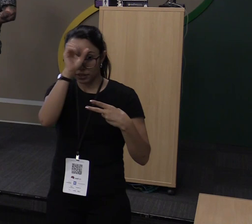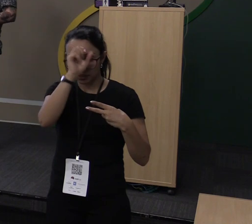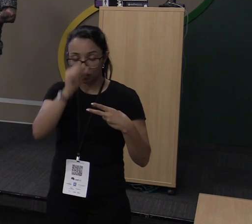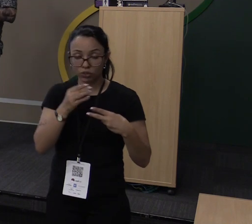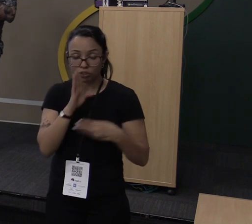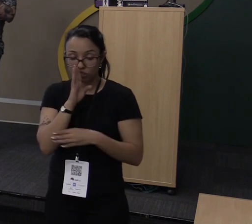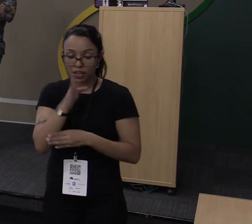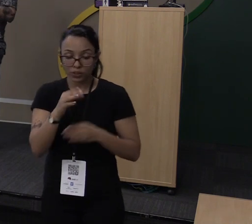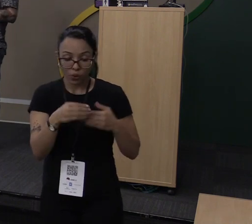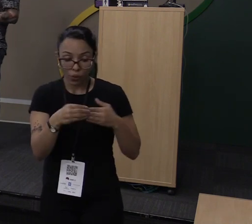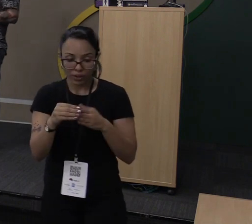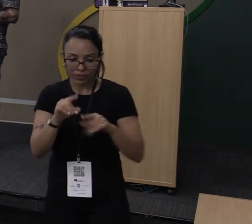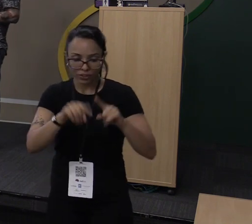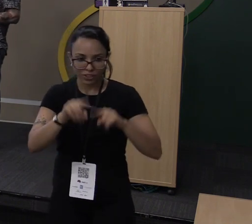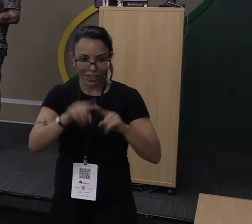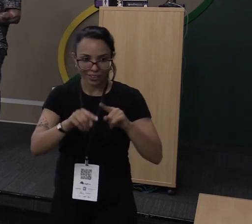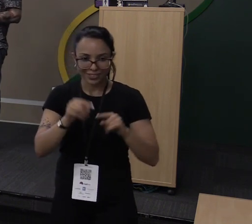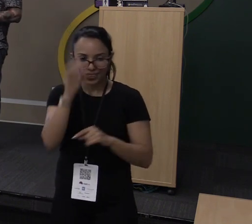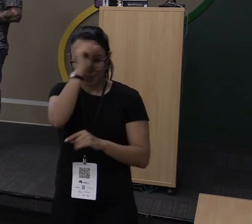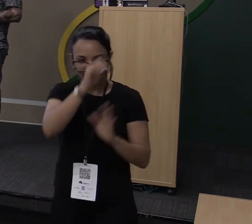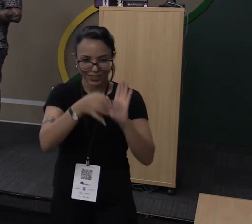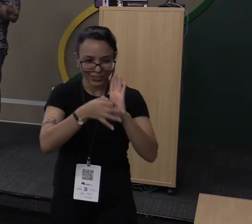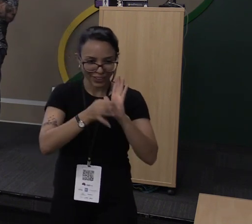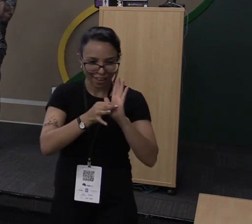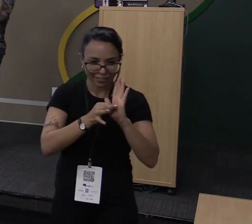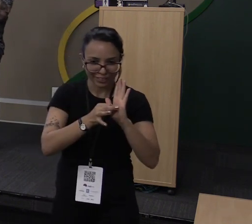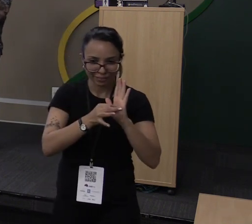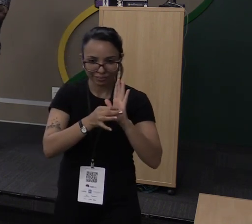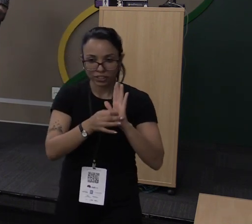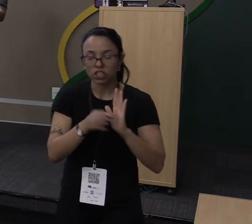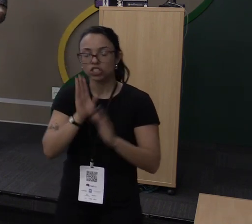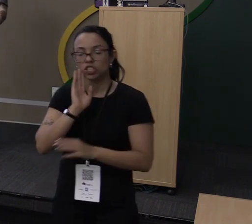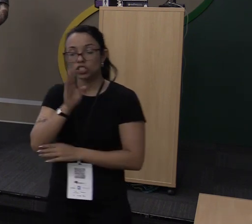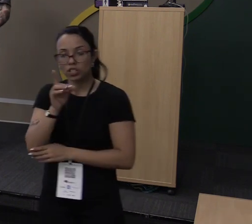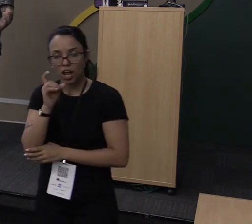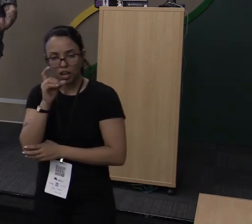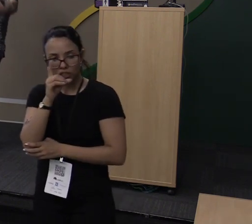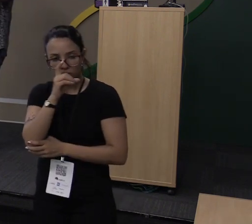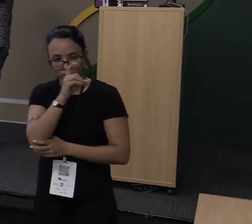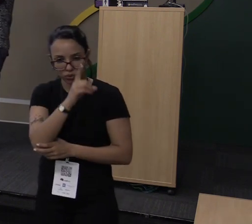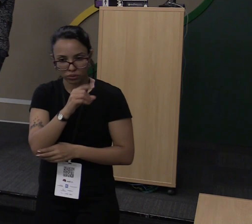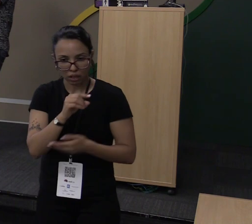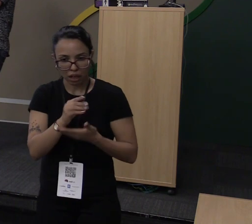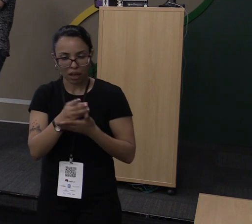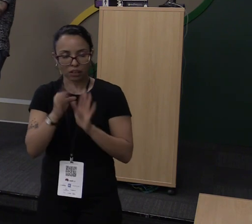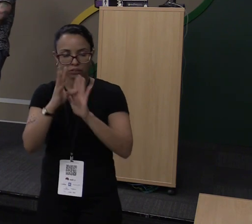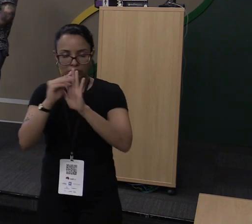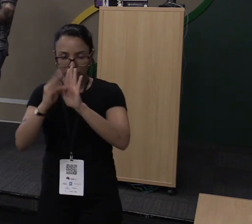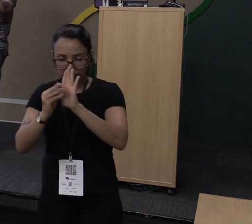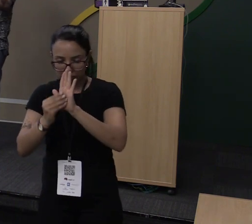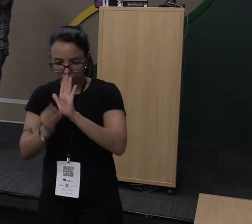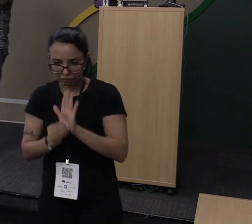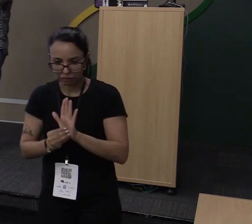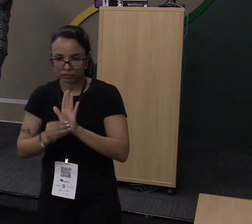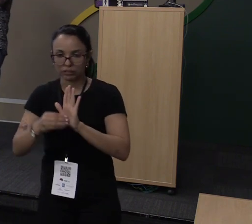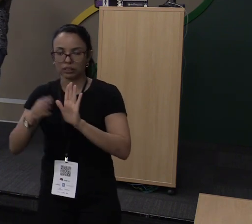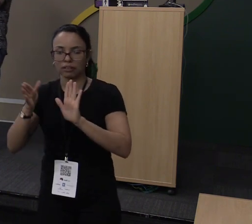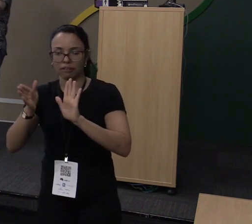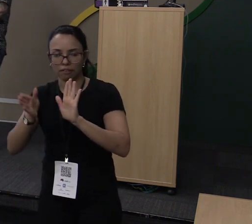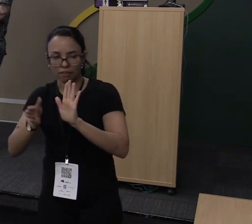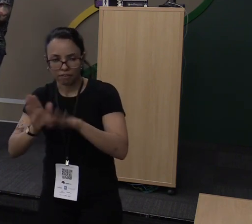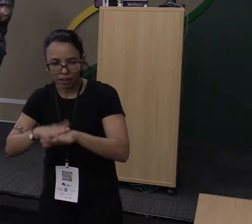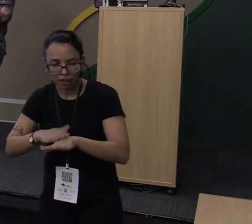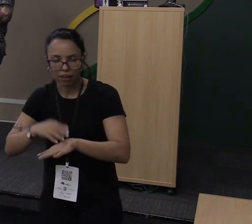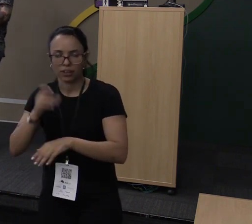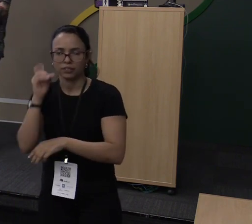objeto, que a gente aprende com Java, a gente já tem dificuldade para implantar esse modelo Java dentro de outras linguagens tipo Ruby